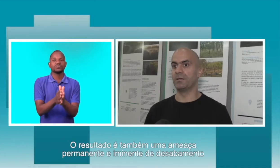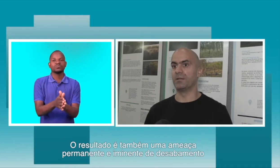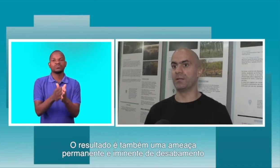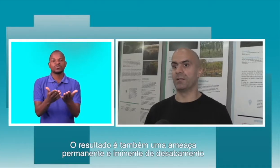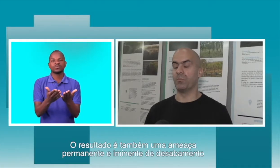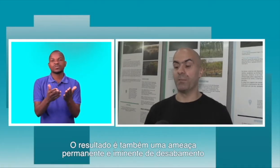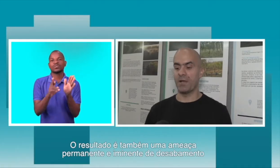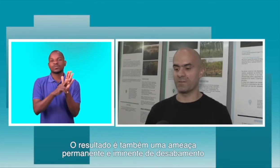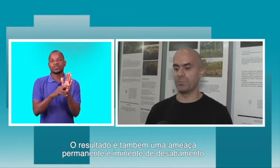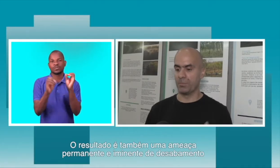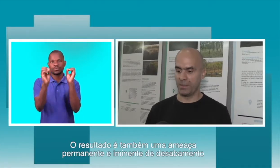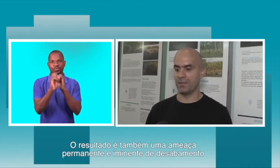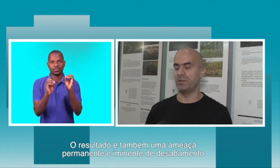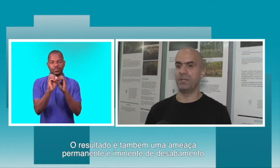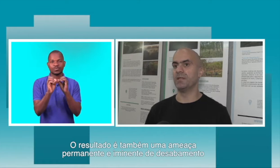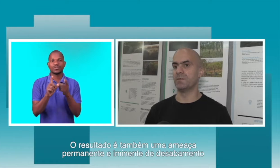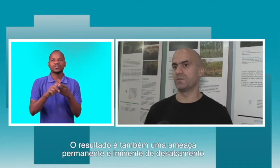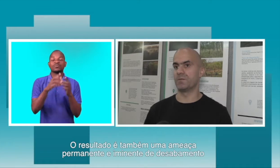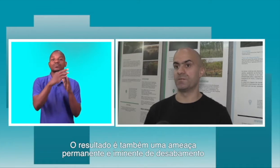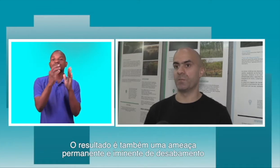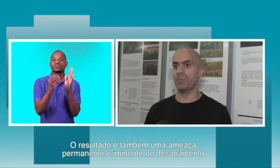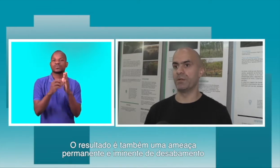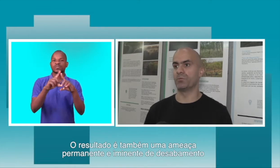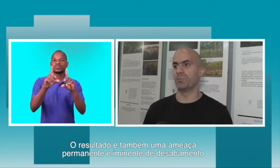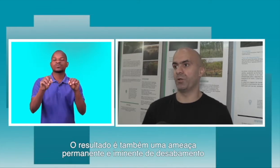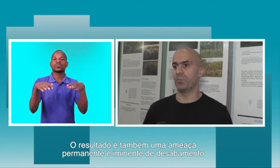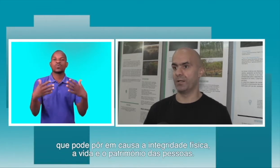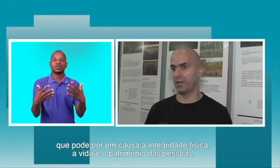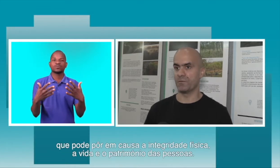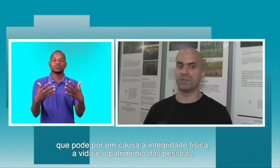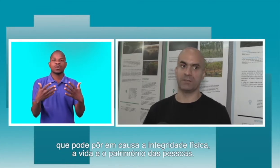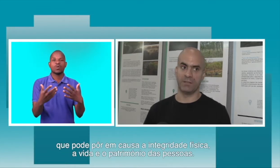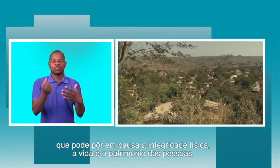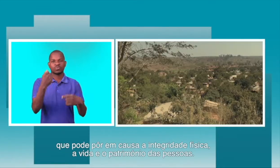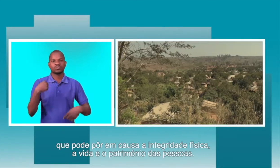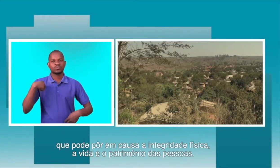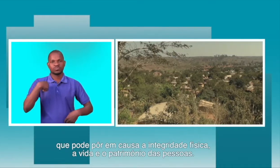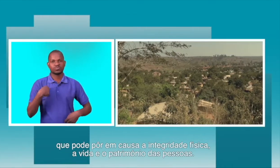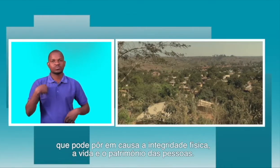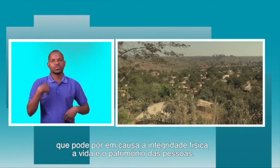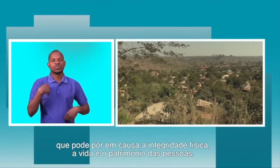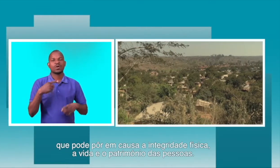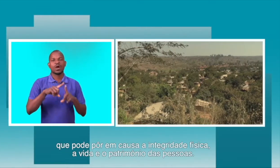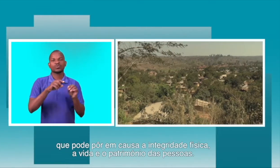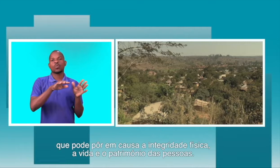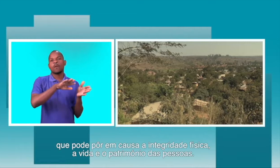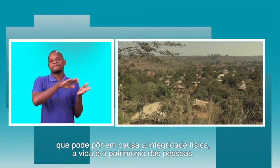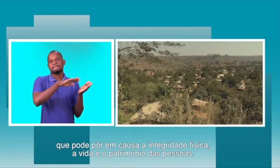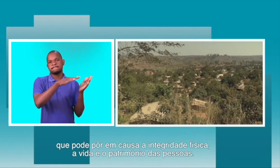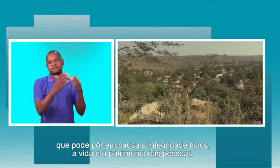uma ameaça permanente, iminente de desabamento, que pode pôr em causa a integridade física e, eventualmente, a vida, mas também o